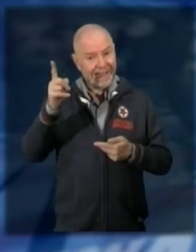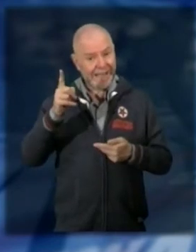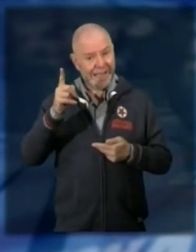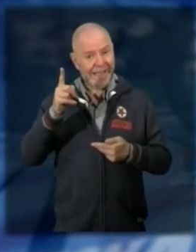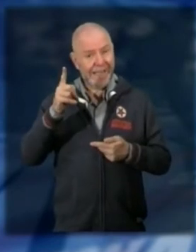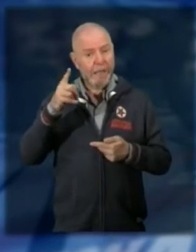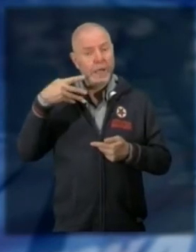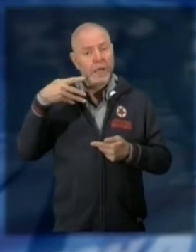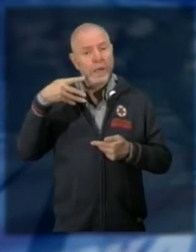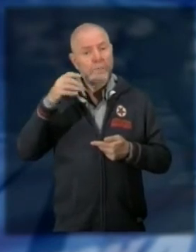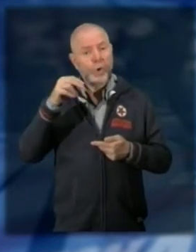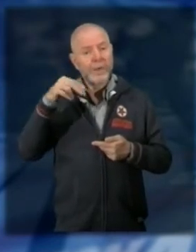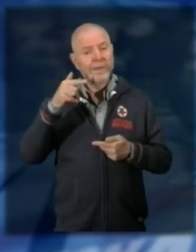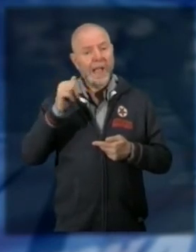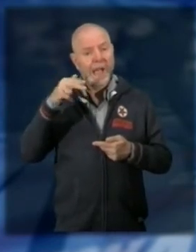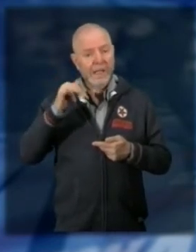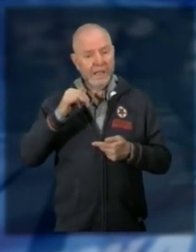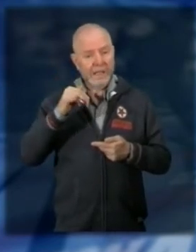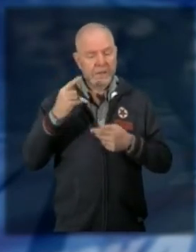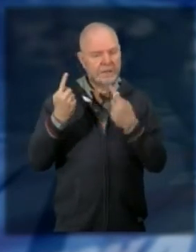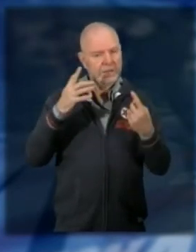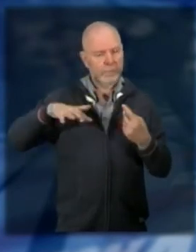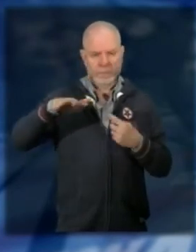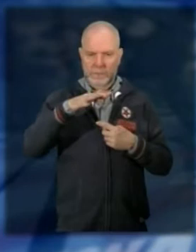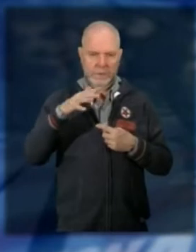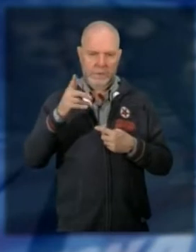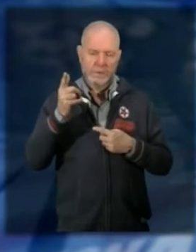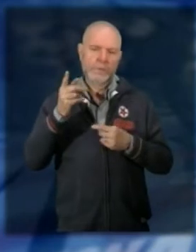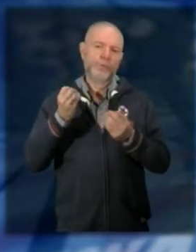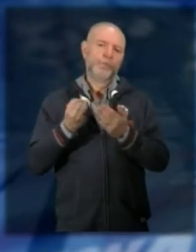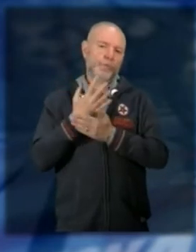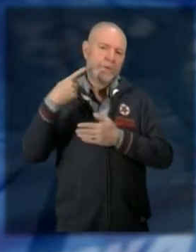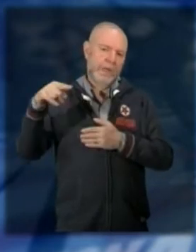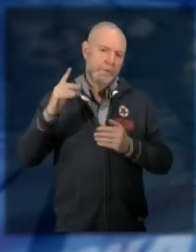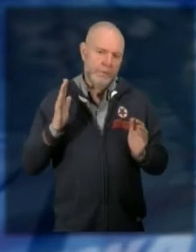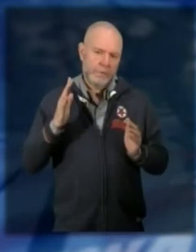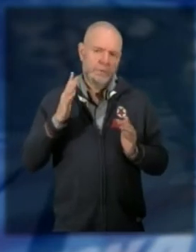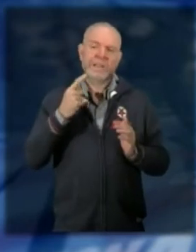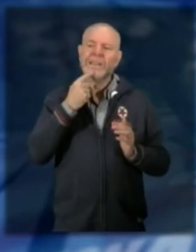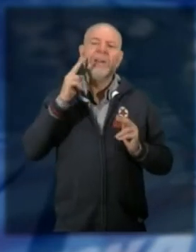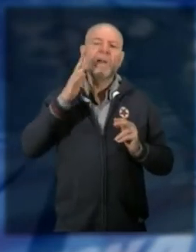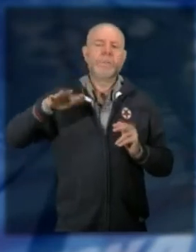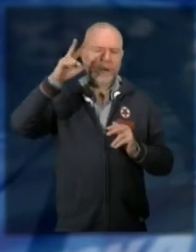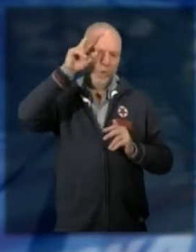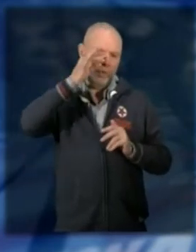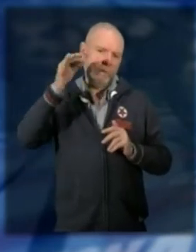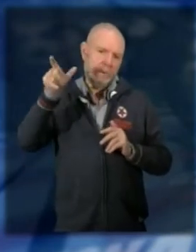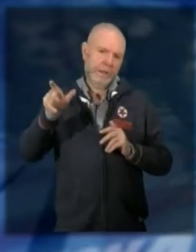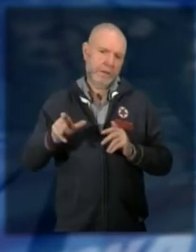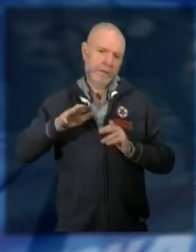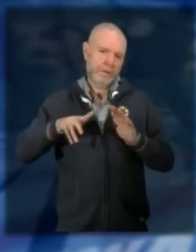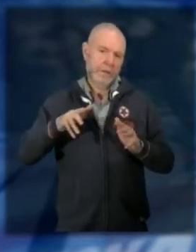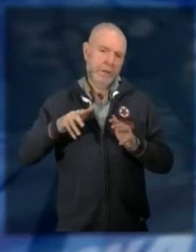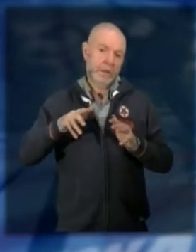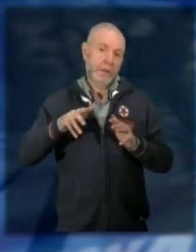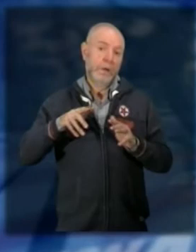Montani che non ha una buona reputazione in questo momento sul territorio per fatti che buona parte dei verbanesi conoscono non venire poi